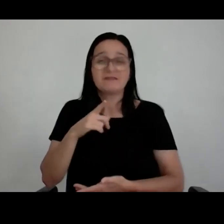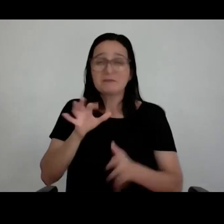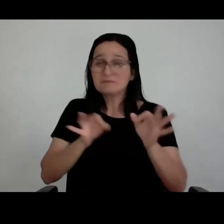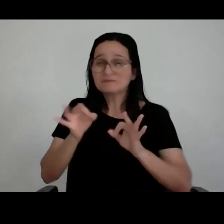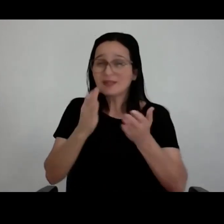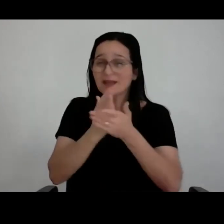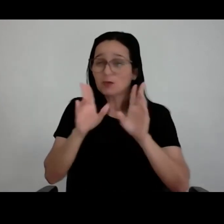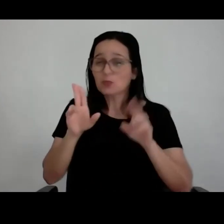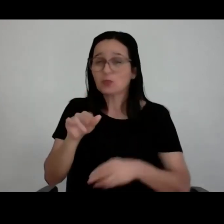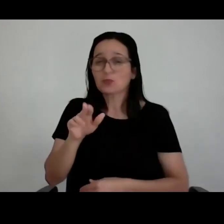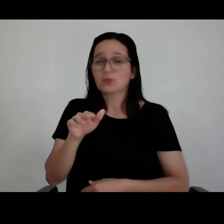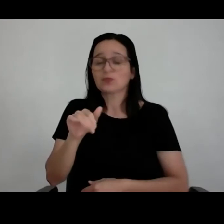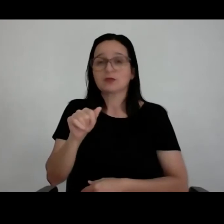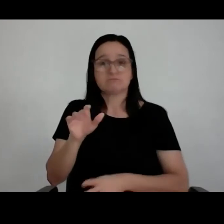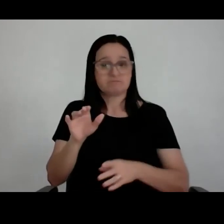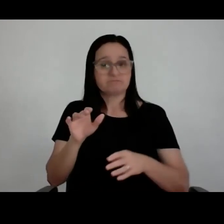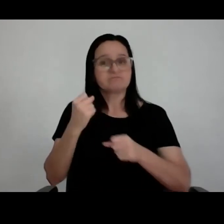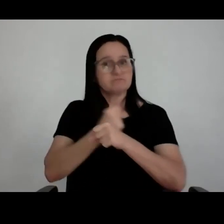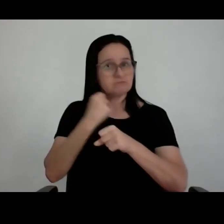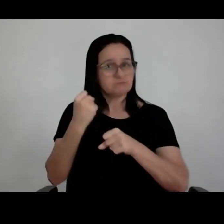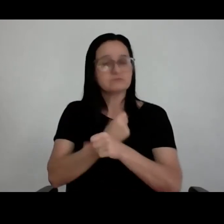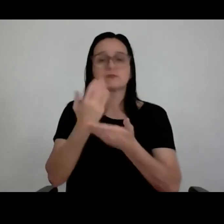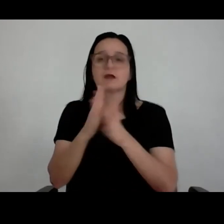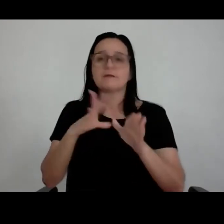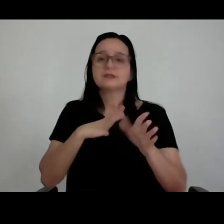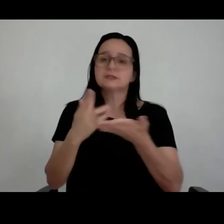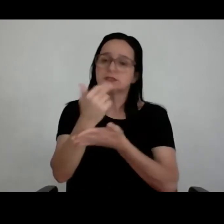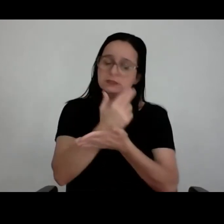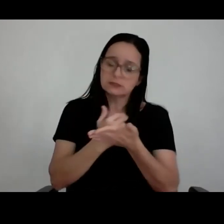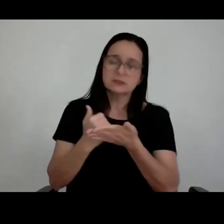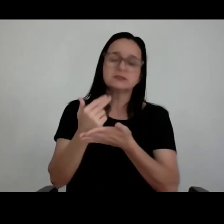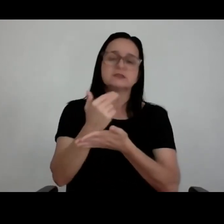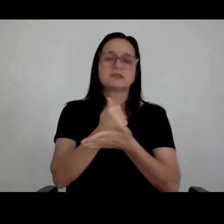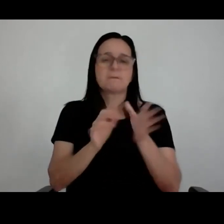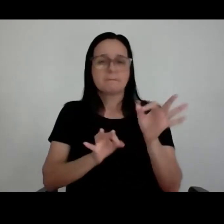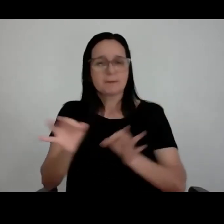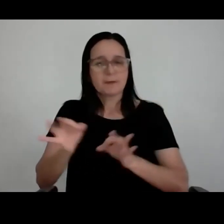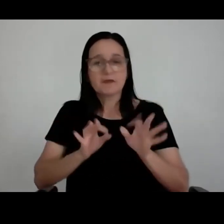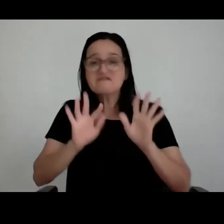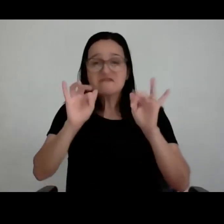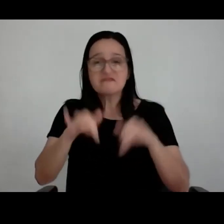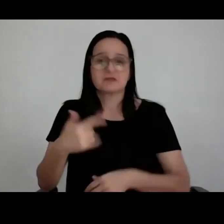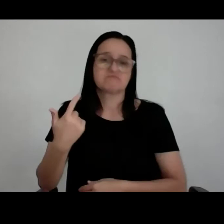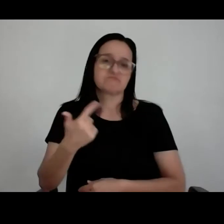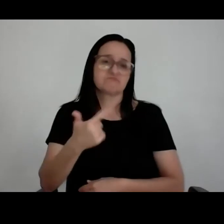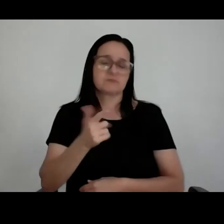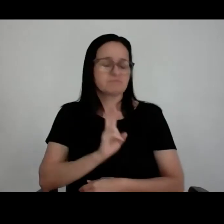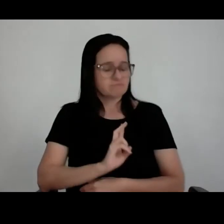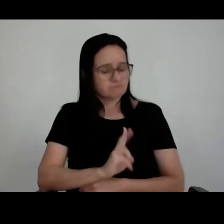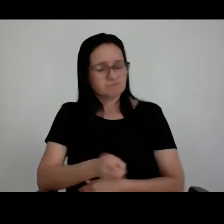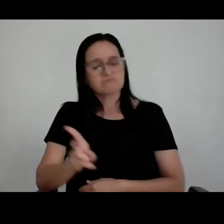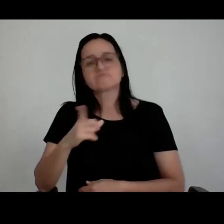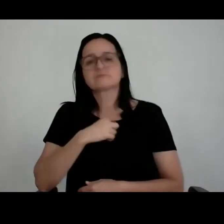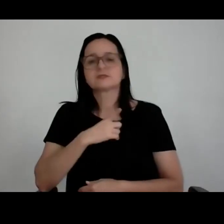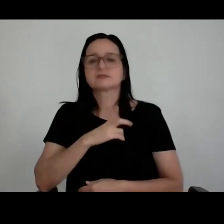acaba é a obra, porque se você ficar desenhando e projetando, não tem fim. Um detalhamento técnico construtivo não tem fim. Então, essa